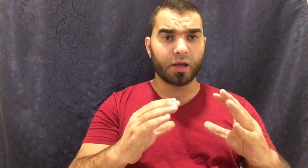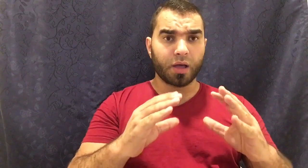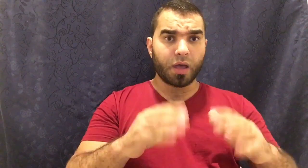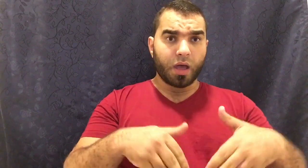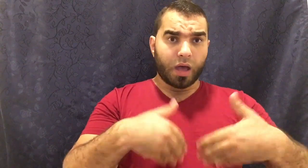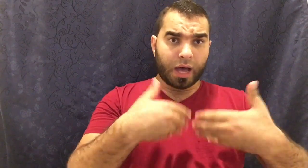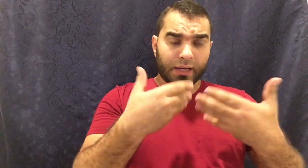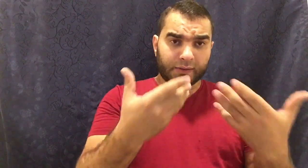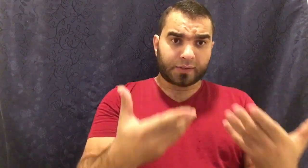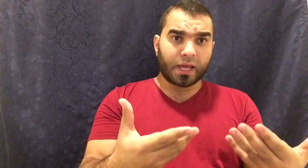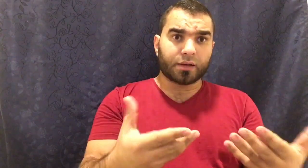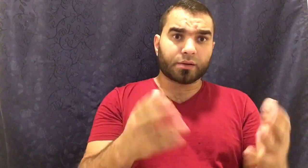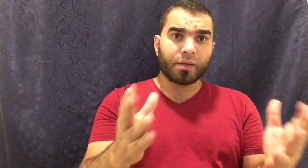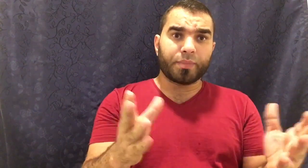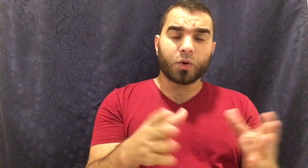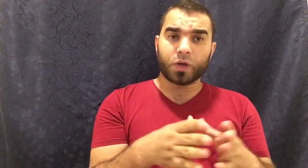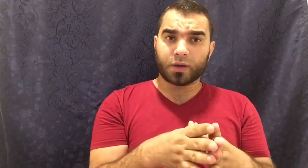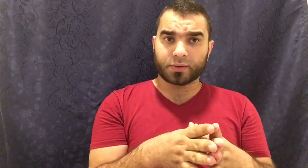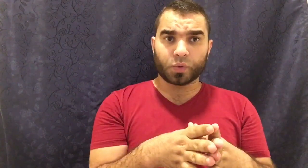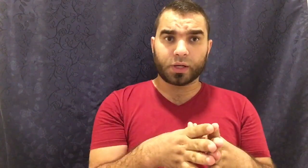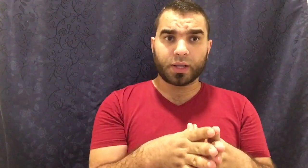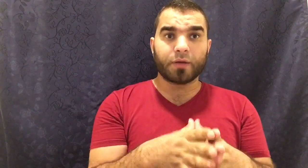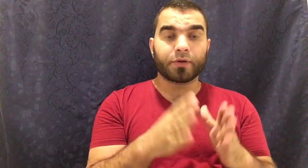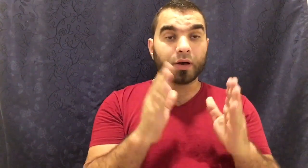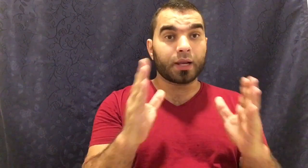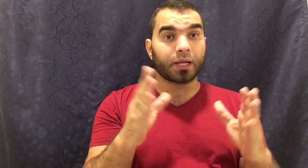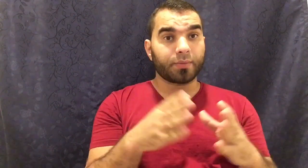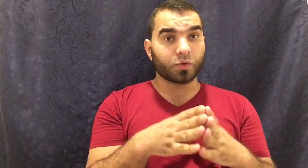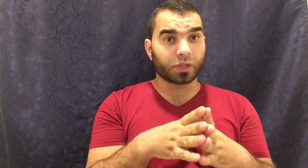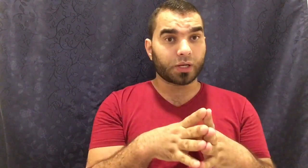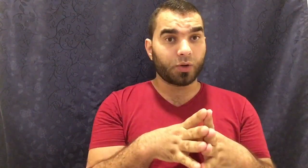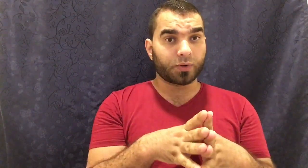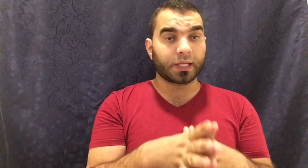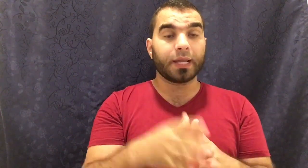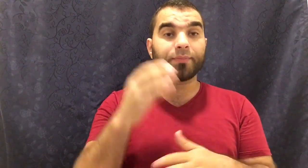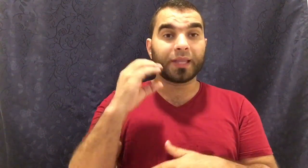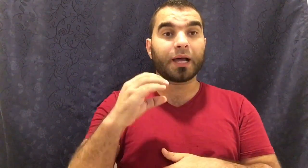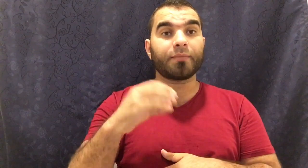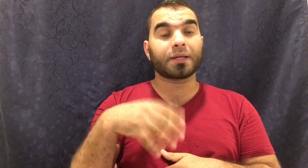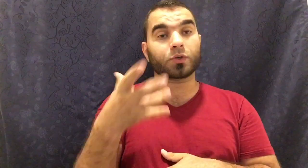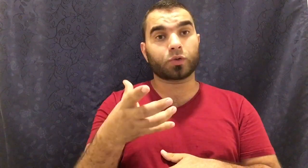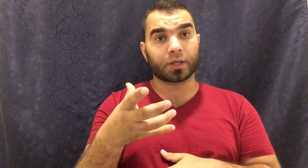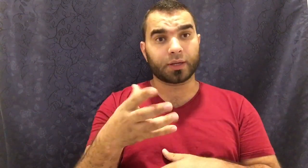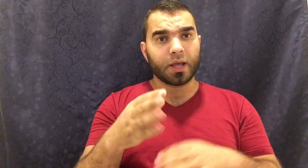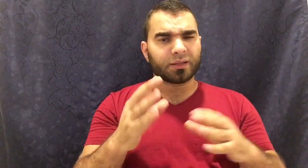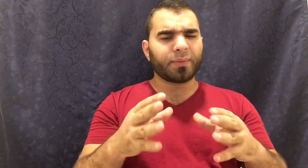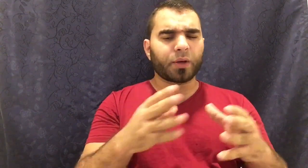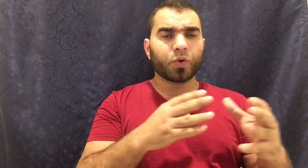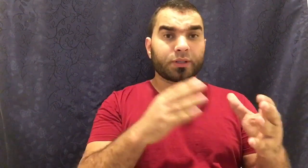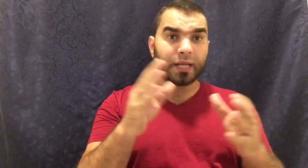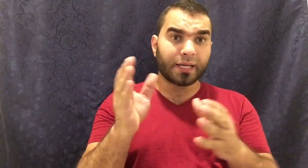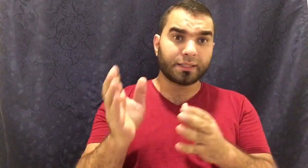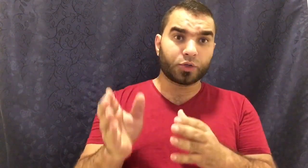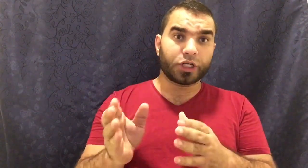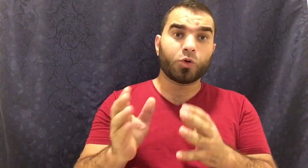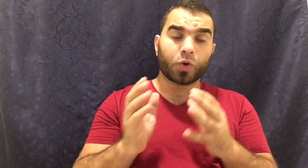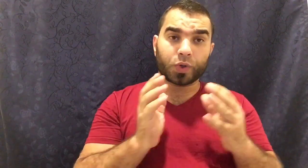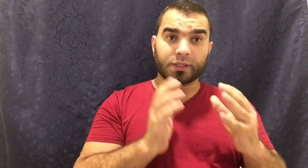الإنسان ربه يا رسول الله فقال النبي صلى الله عليه وسلم نعم السلطان طبعا رؤية الله عز وجل ورؤية